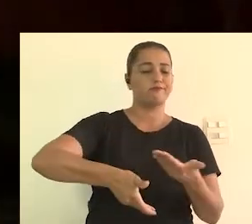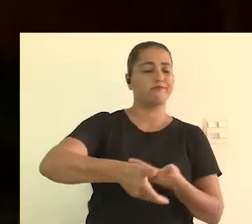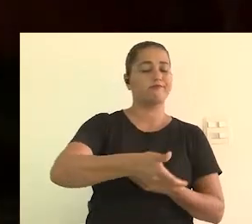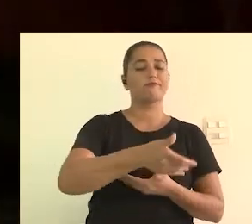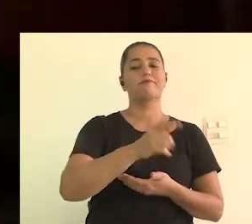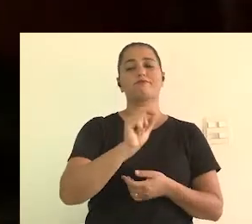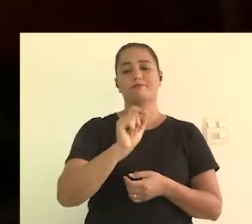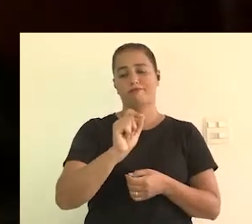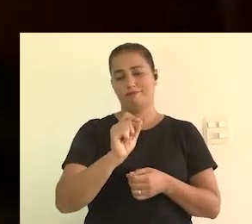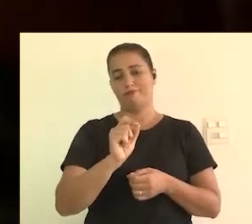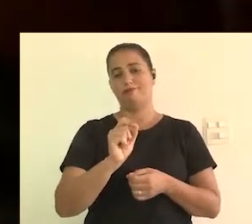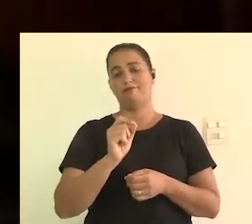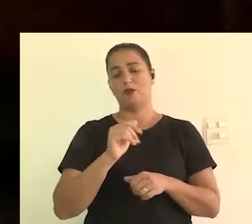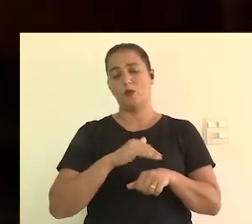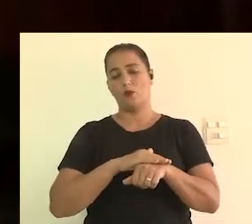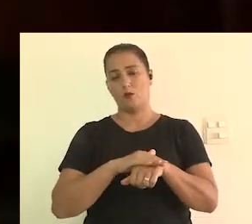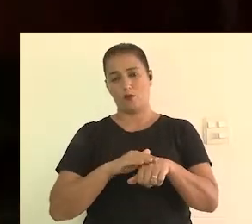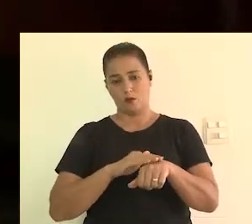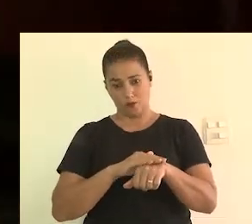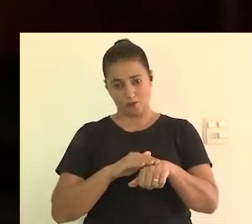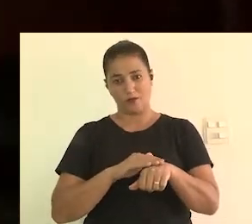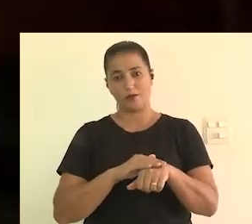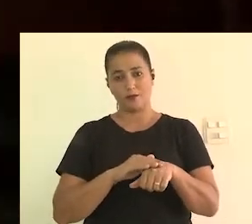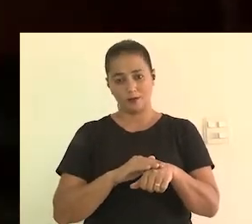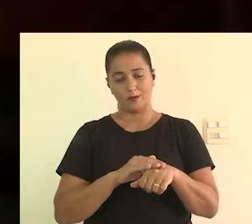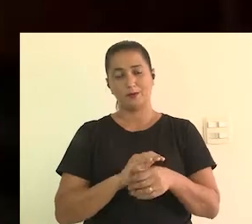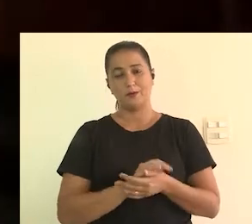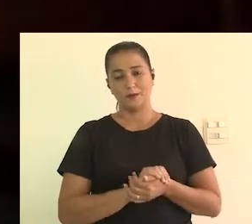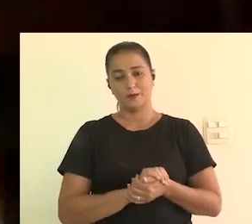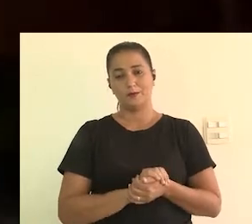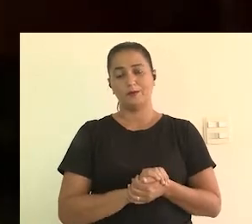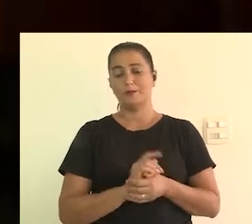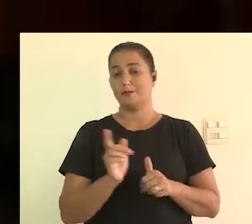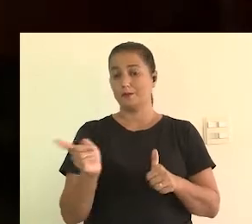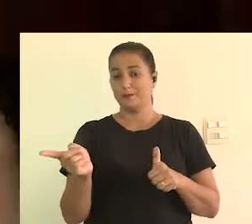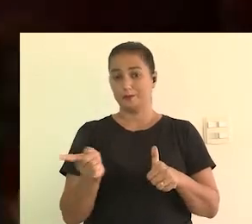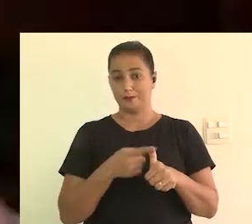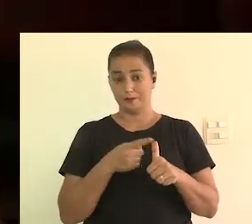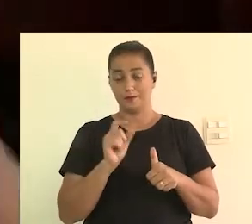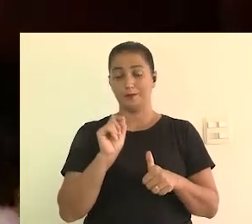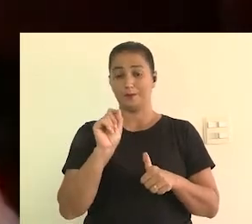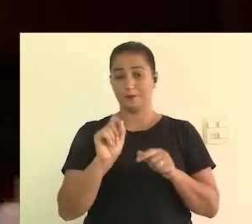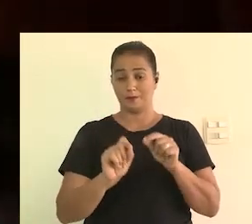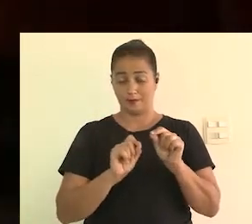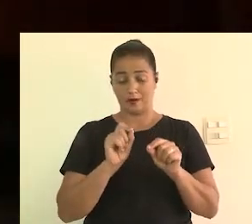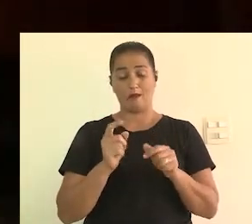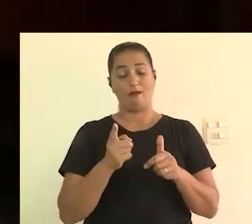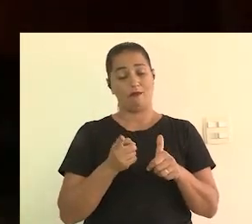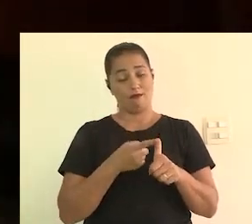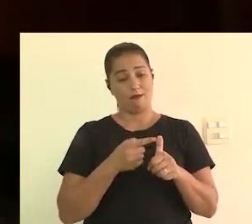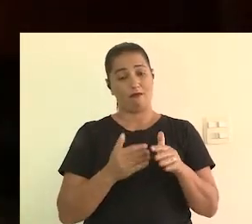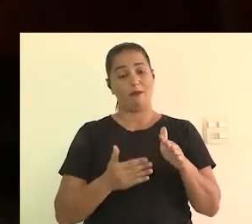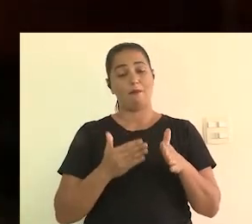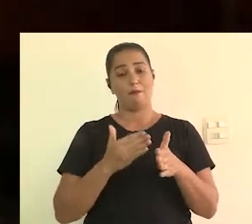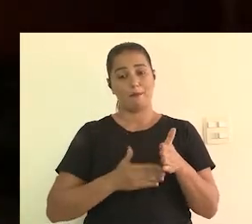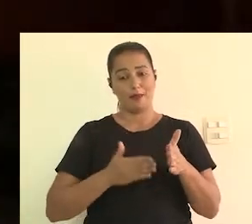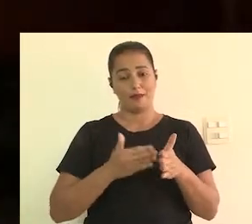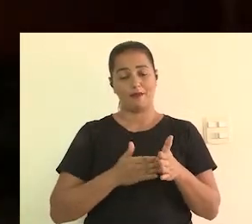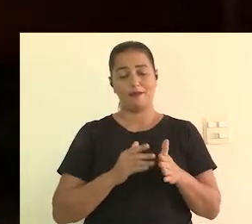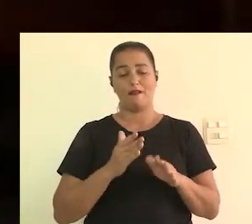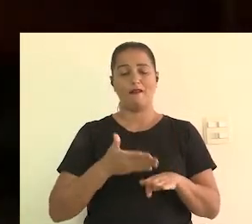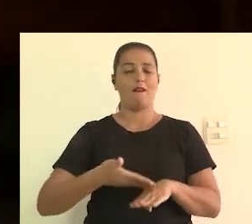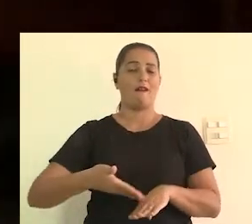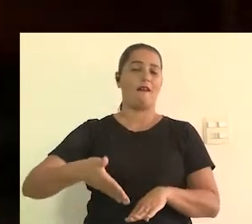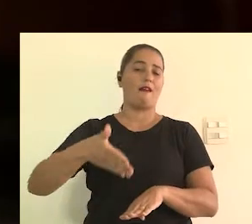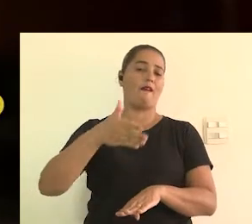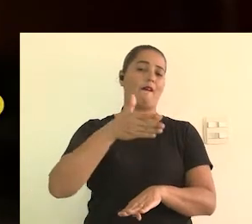entendendo o seu entorno e falando com as pessoas e com as obras, né? Assim, conversando, né? Então,